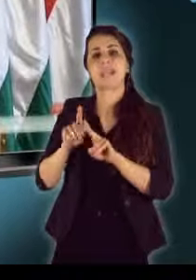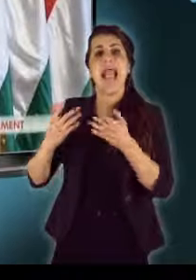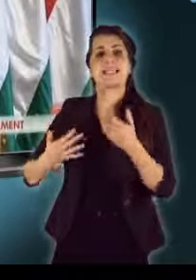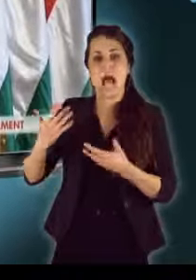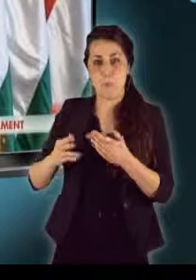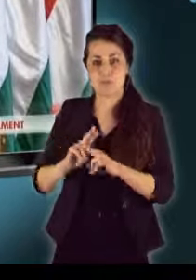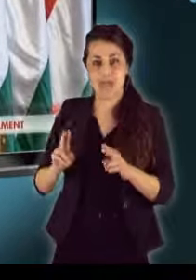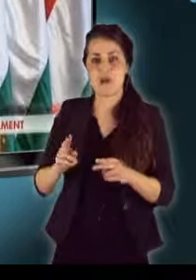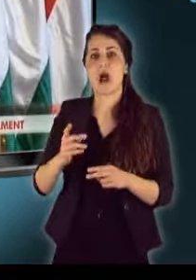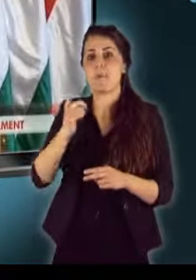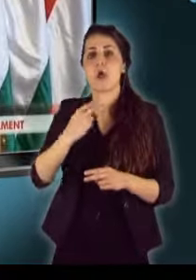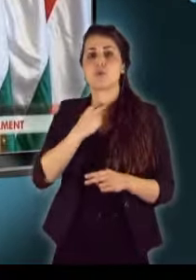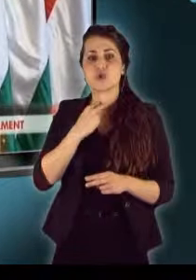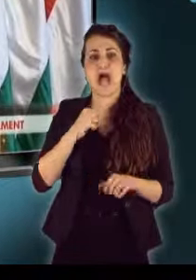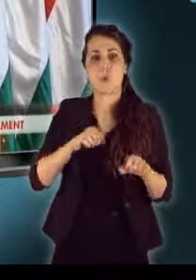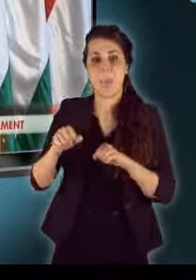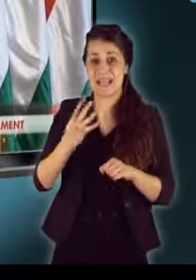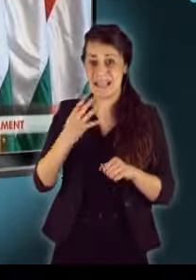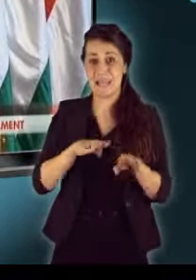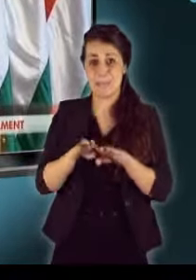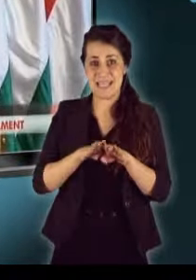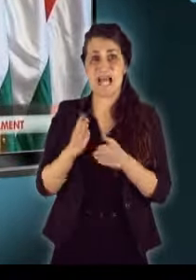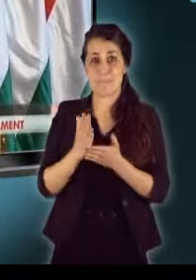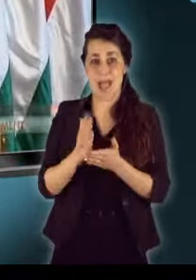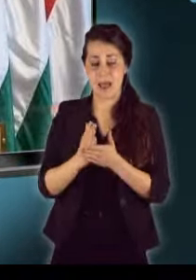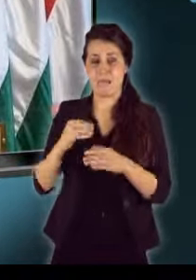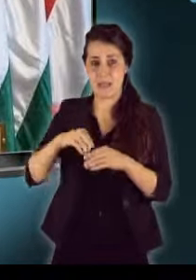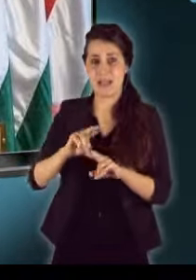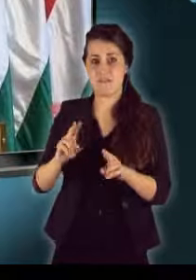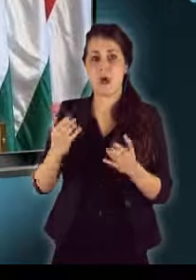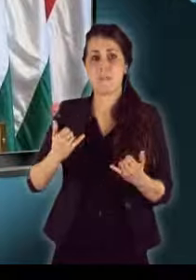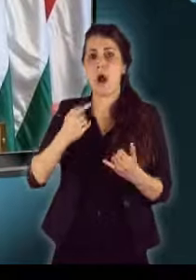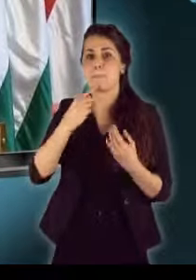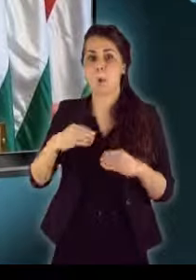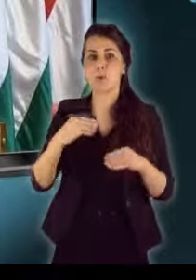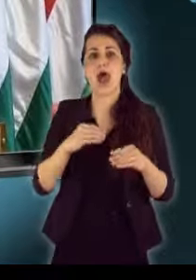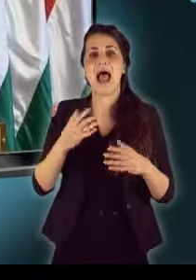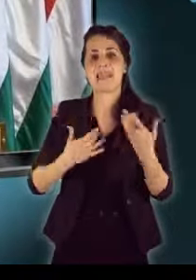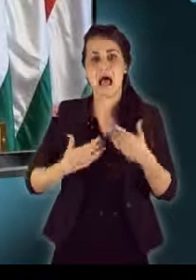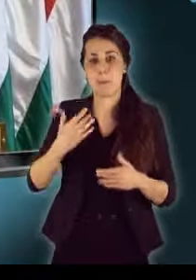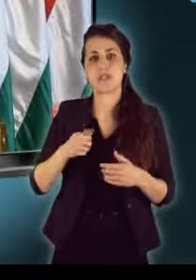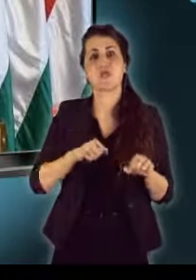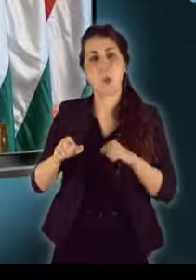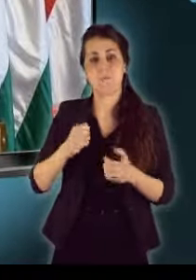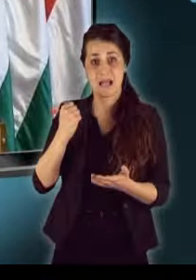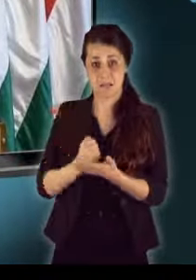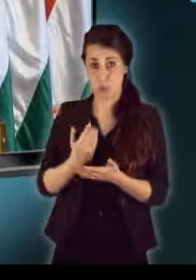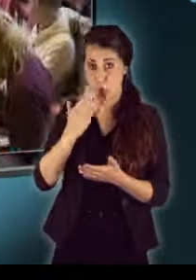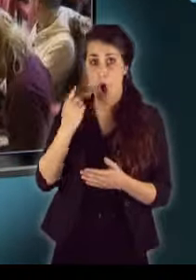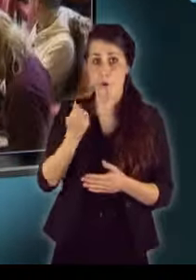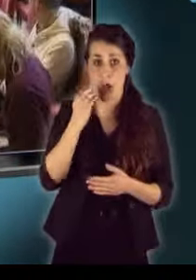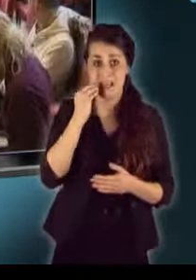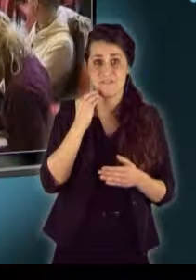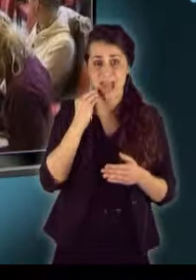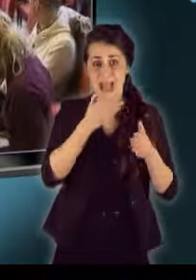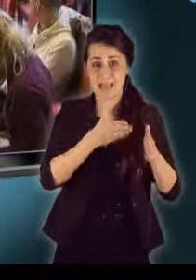a gyurcsány kormány immáron négy minisztere érintett. Mondta ma az elszámoltatási kormány biztos. Ha Juhász Ferenc mentelmi